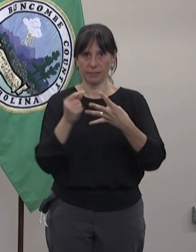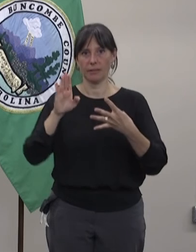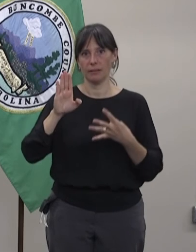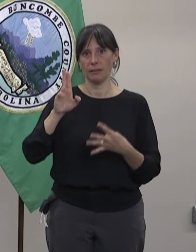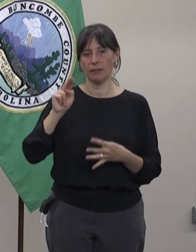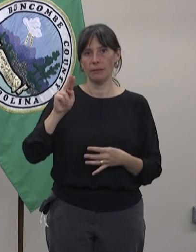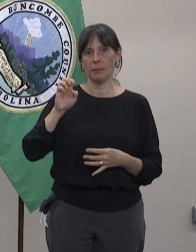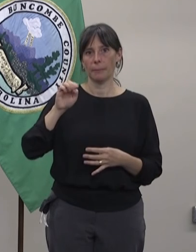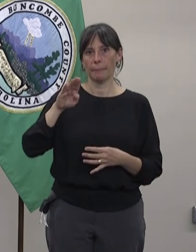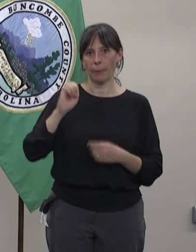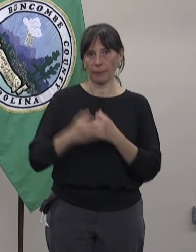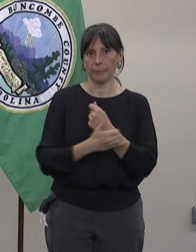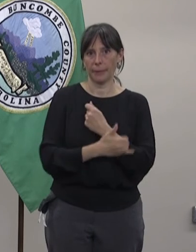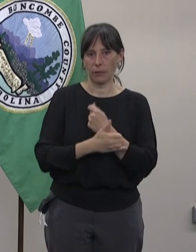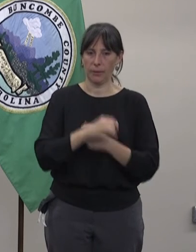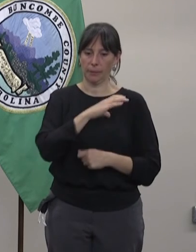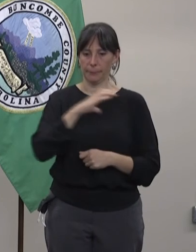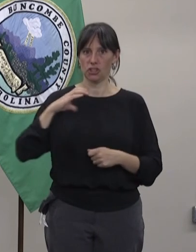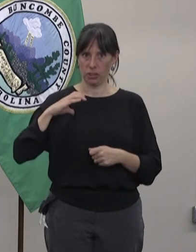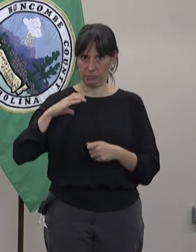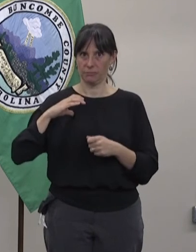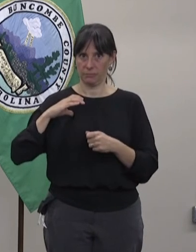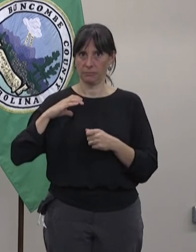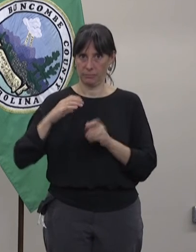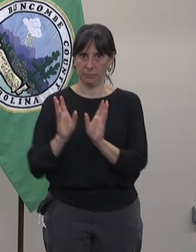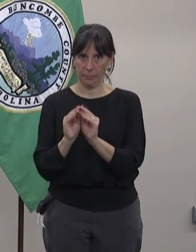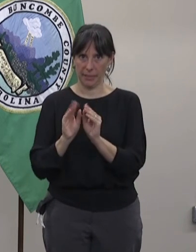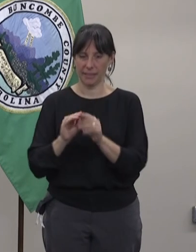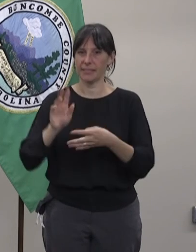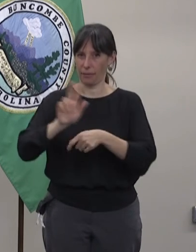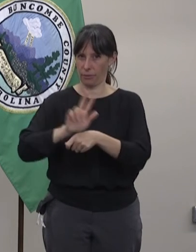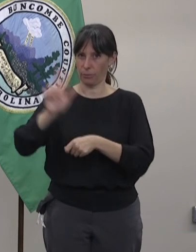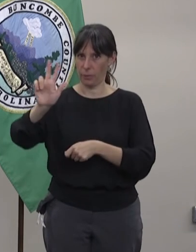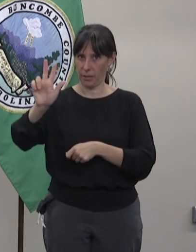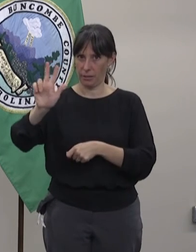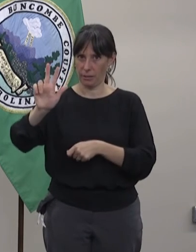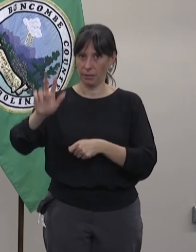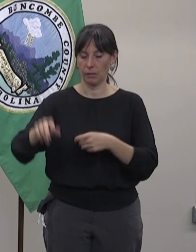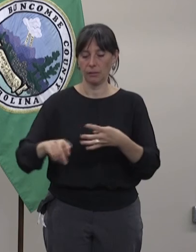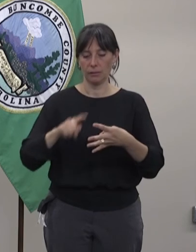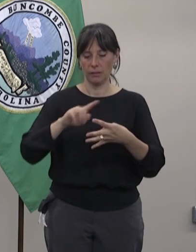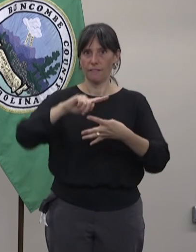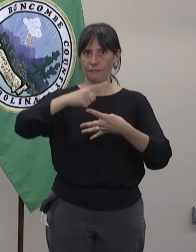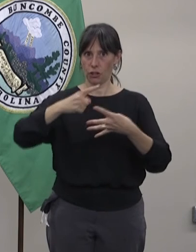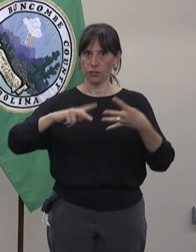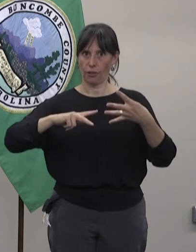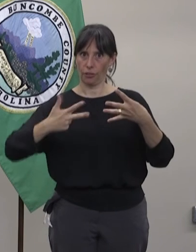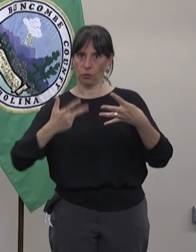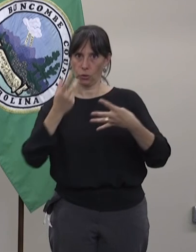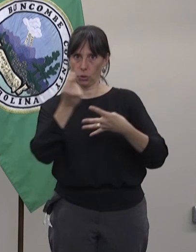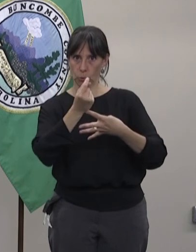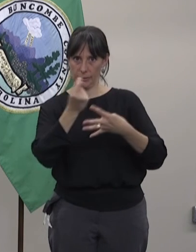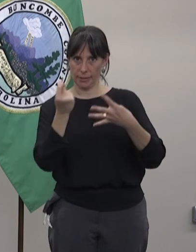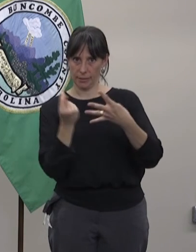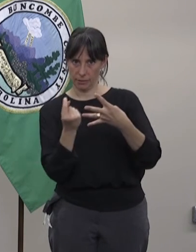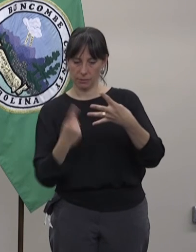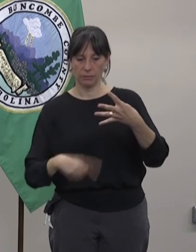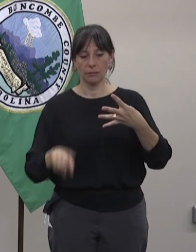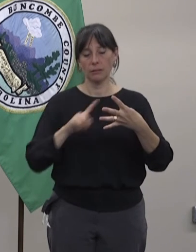pasara. A menos que haya una actualización de gravedad, entonces se harán